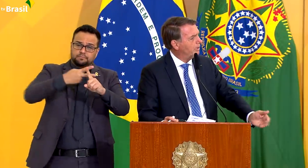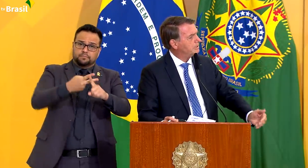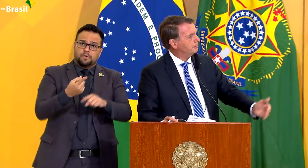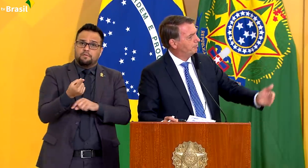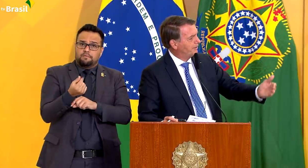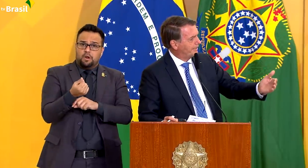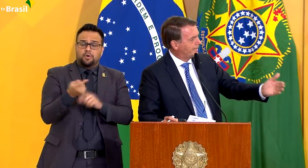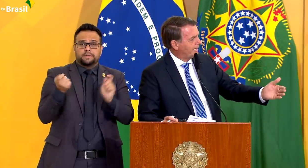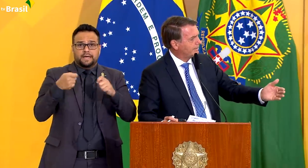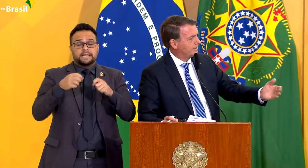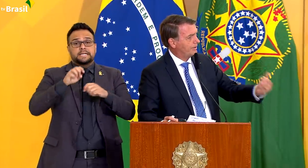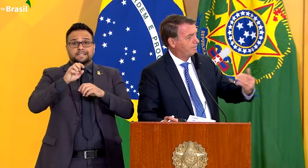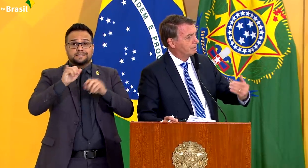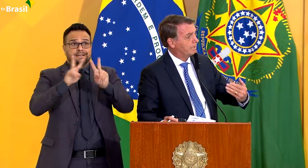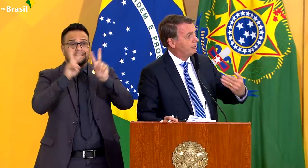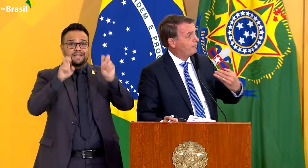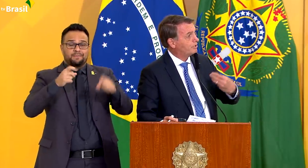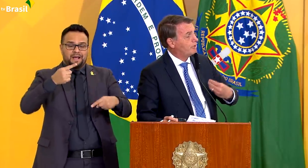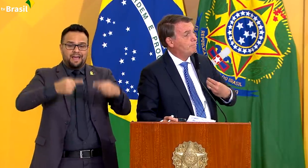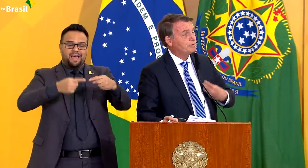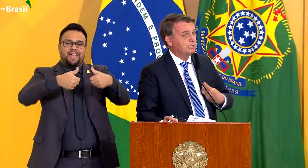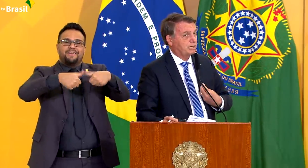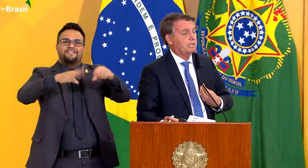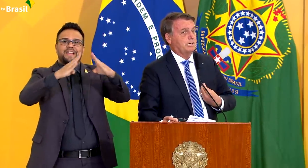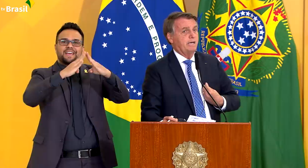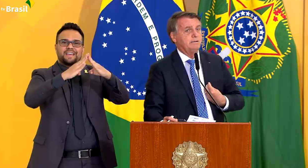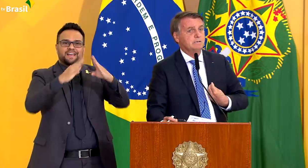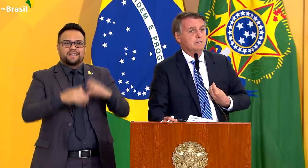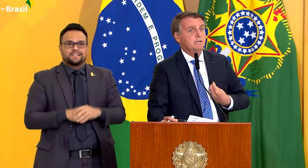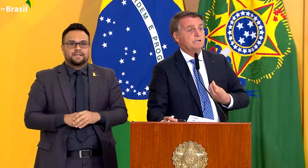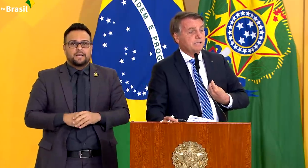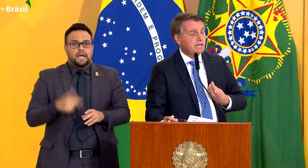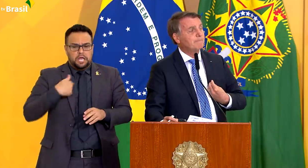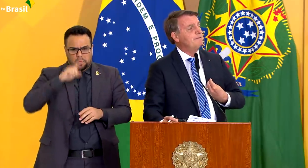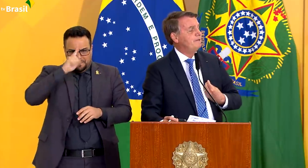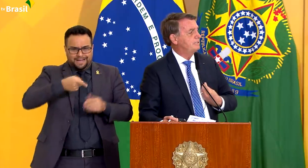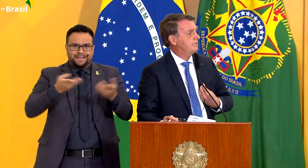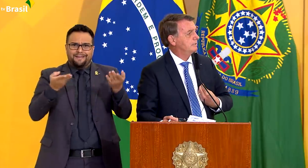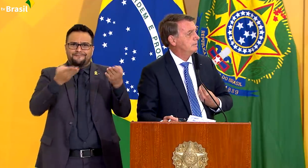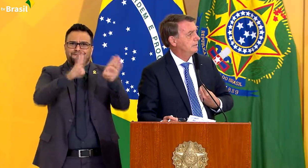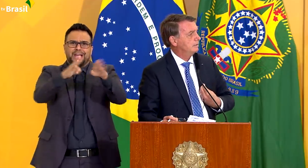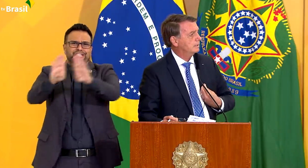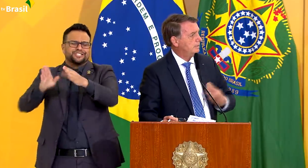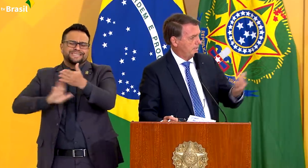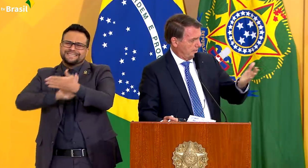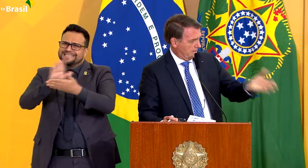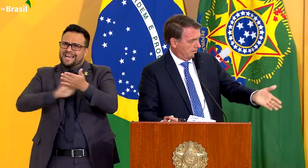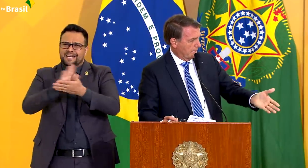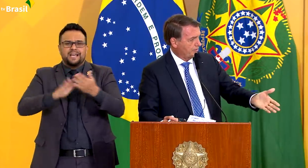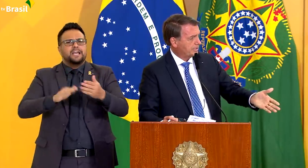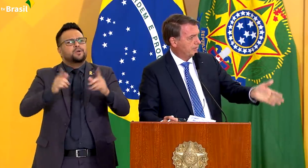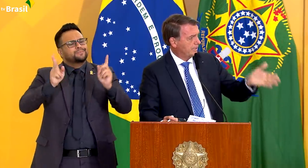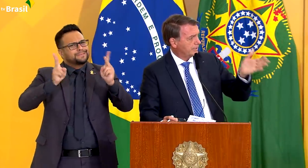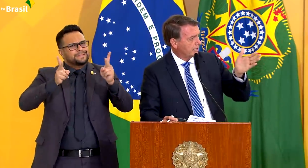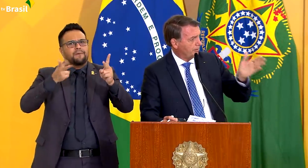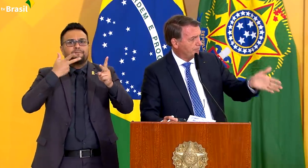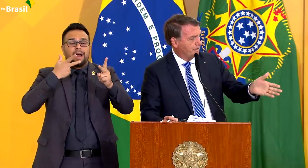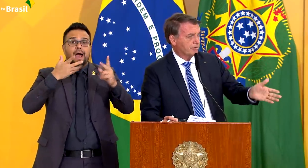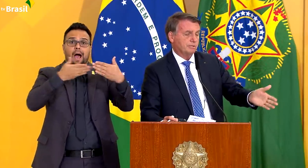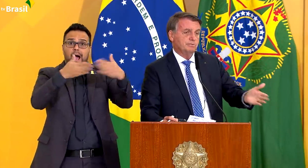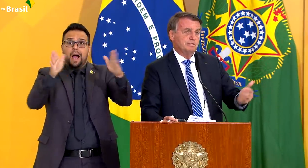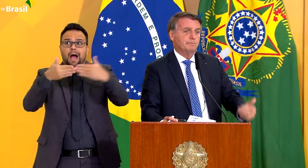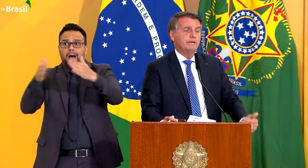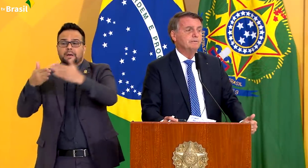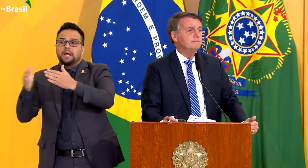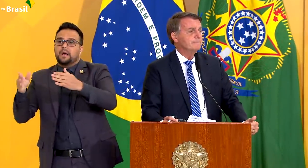com a política do Fica em Casa, e eu repito, eu não fechei um botiquim sequer, sempre investi na questão de atacar